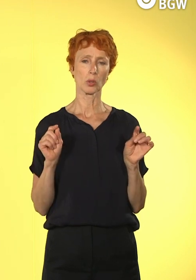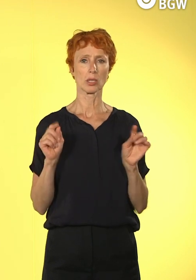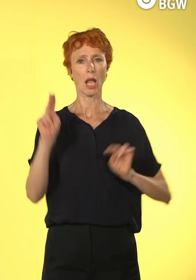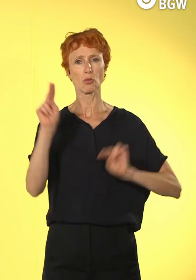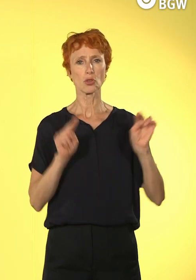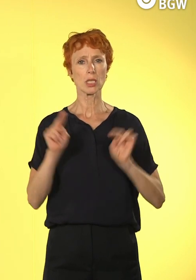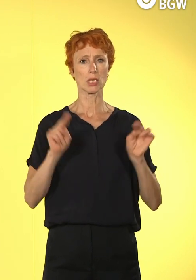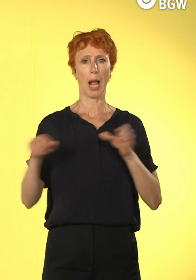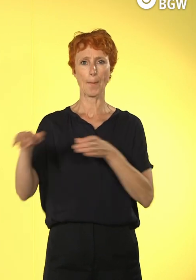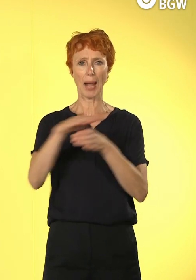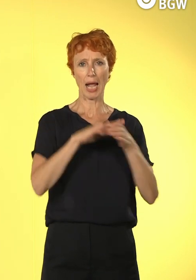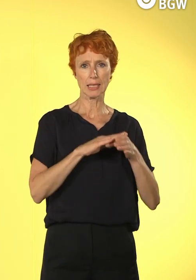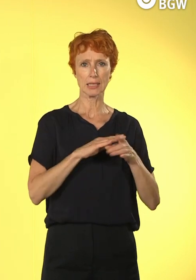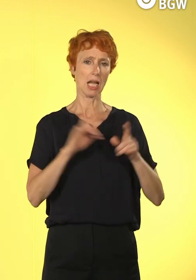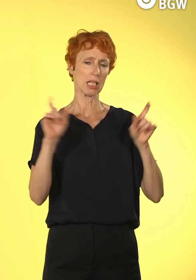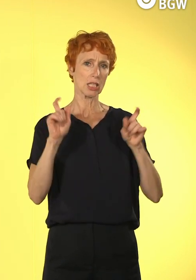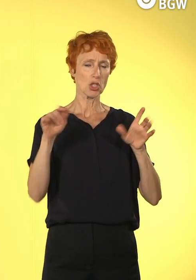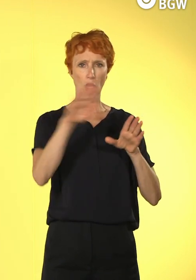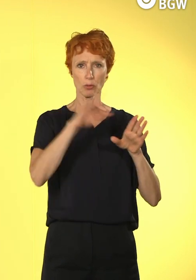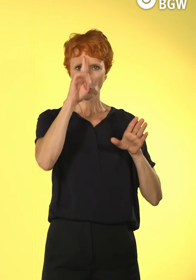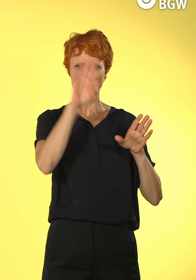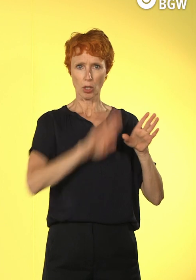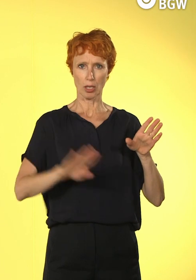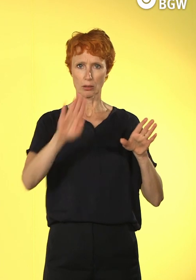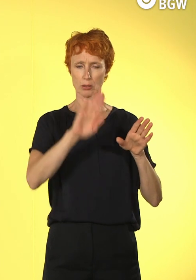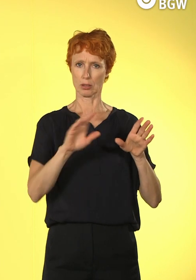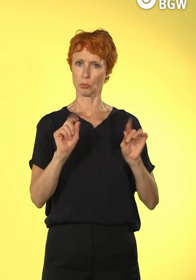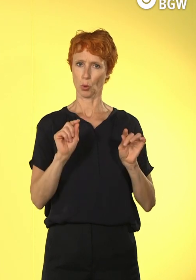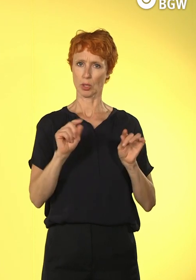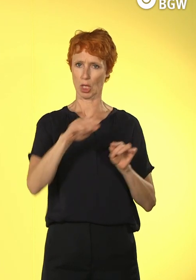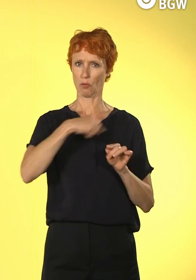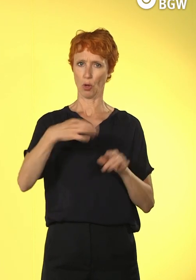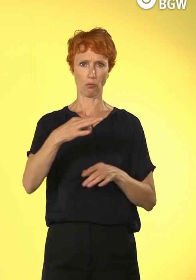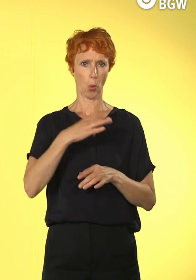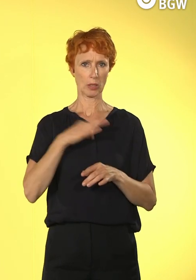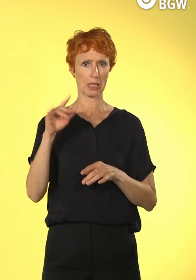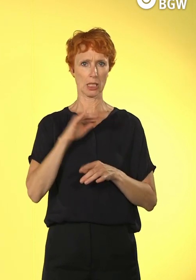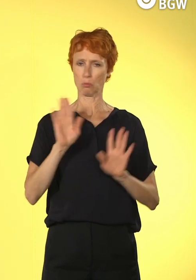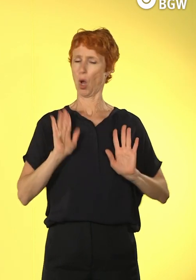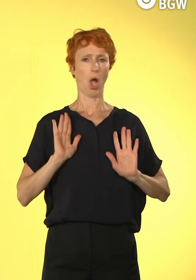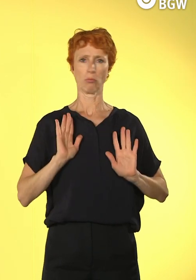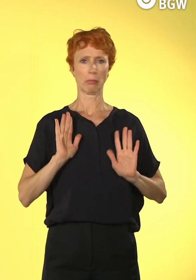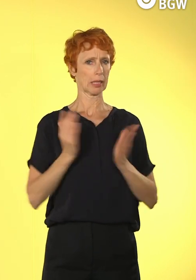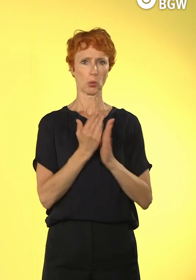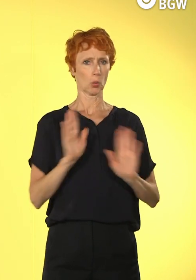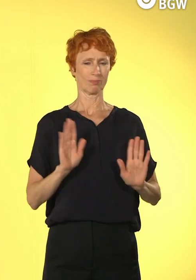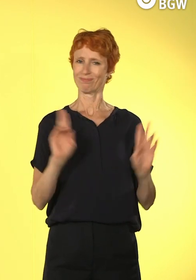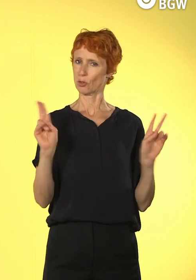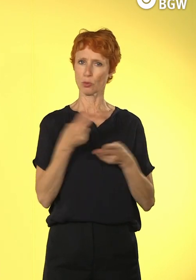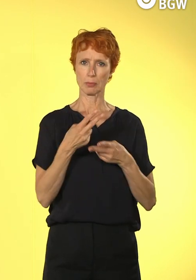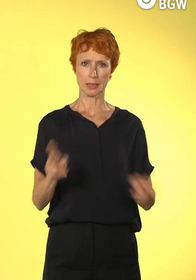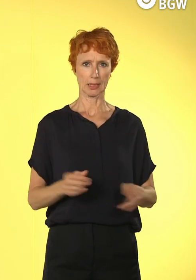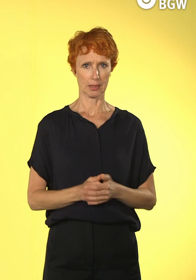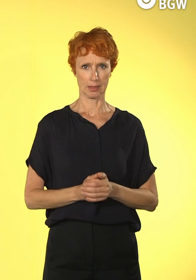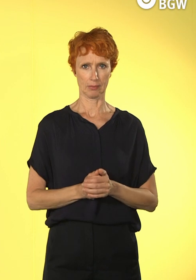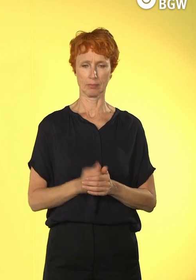der Bundesrepublik nichts sagen können, uns betrifft Digitalisierung nicht. Wir haben, das ist jetzt eine Abbildung Januar 2019, also noch